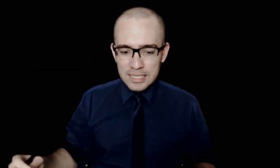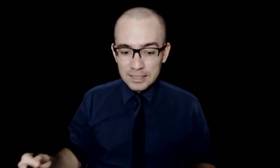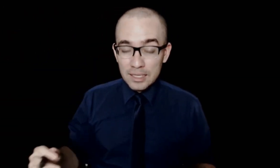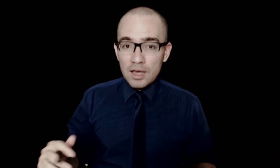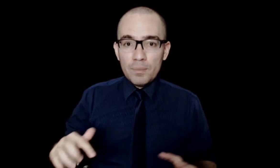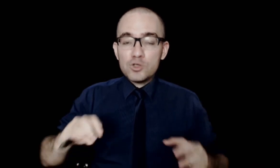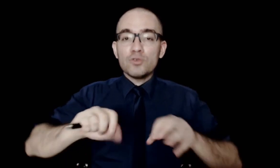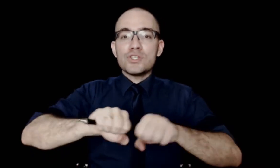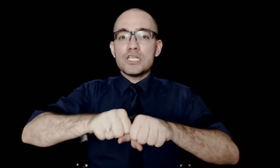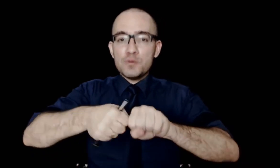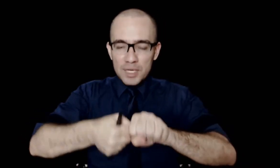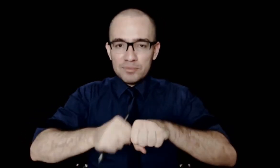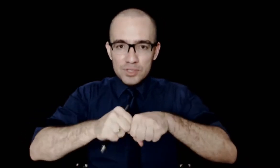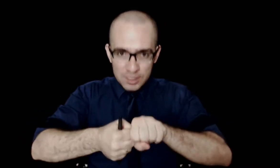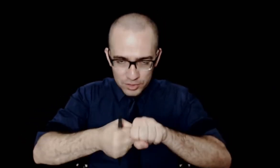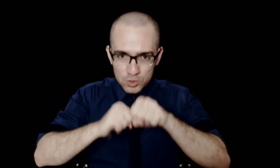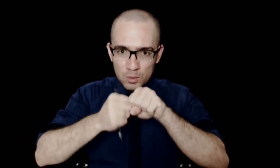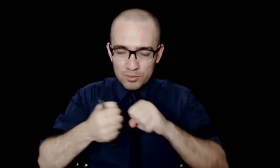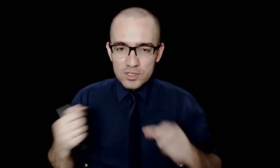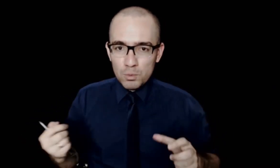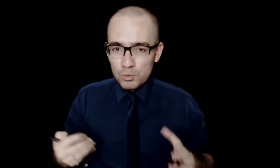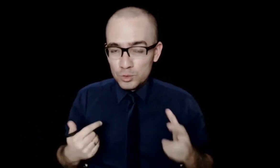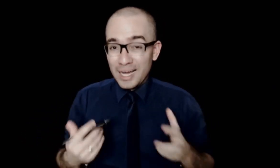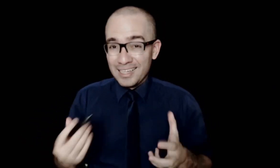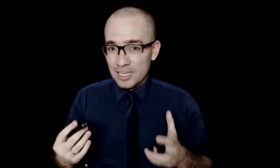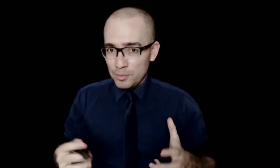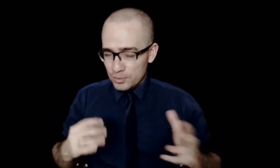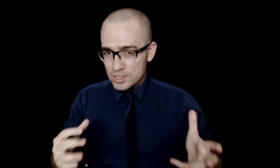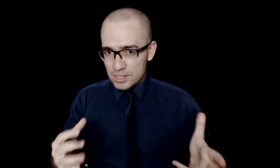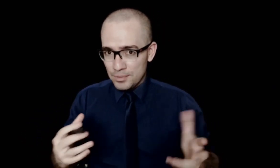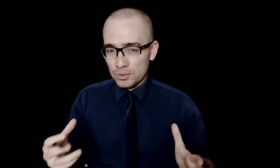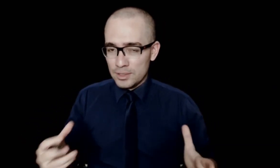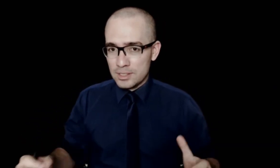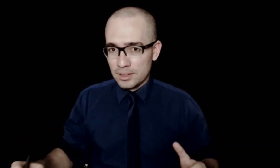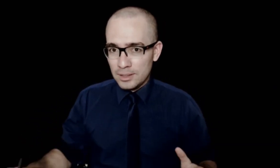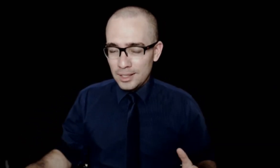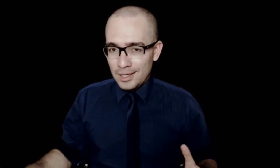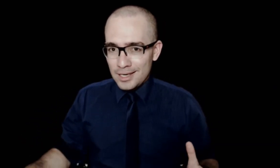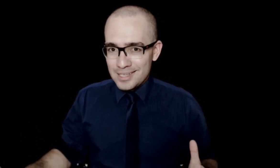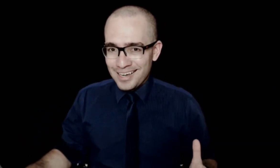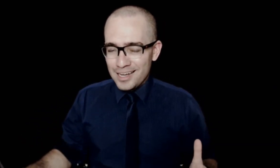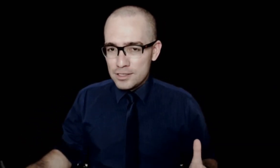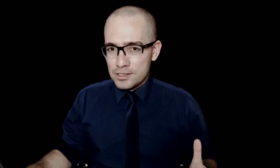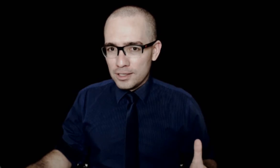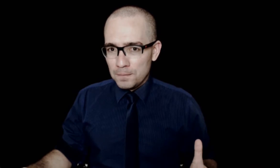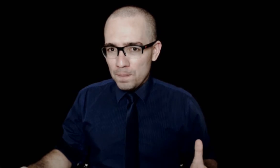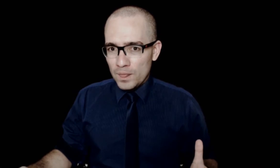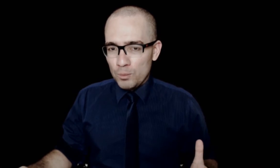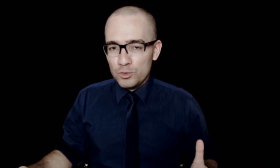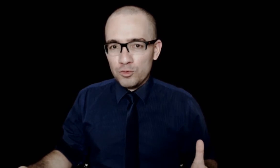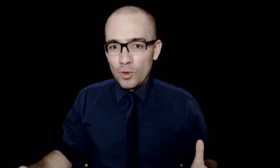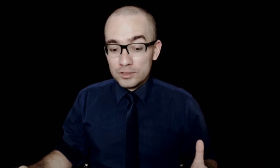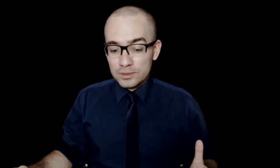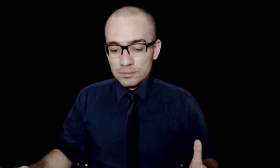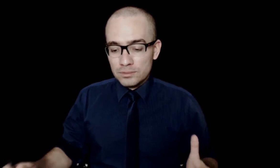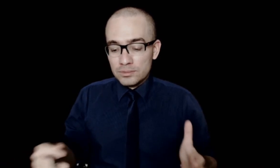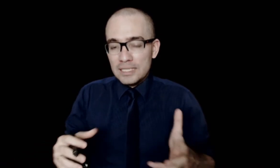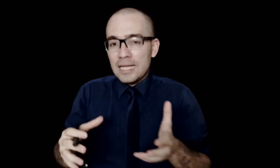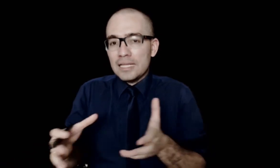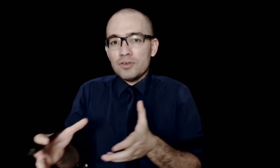etc. Mas quando você espreme, você vê só uma visão muito acadêmica. Vocês sabem que eu tenho essa crítica muito forte. Não tem nada